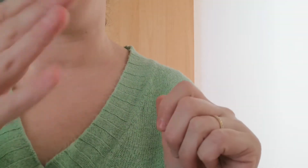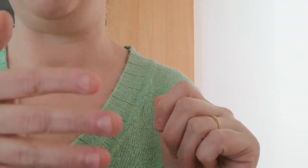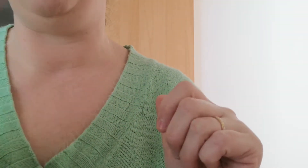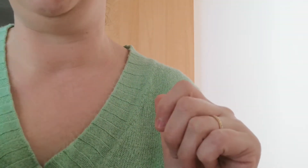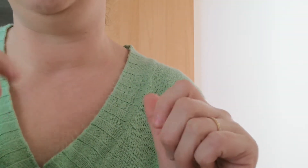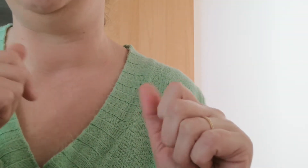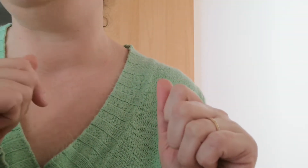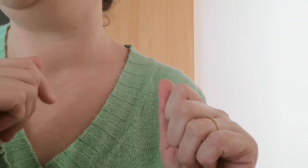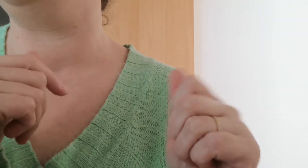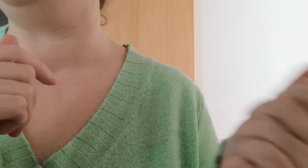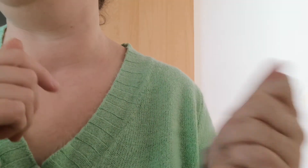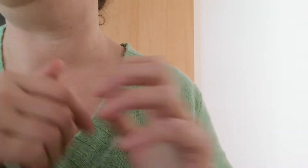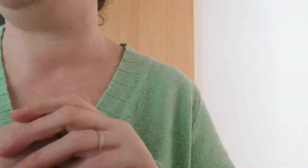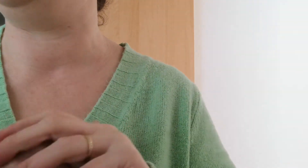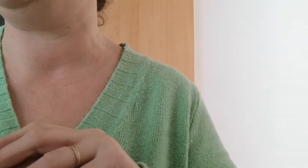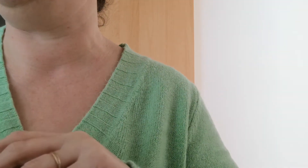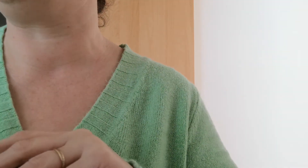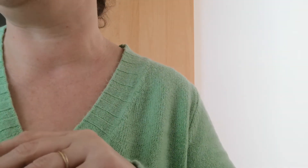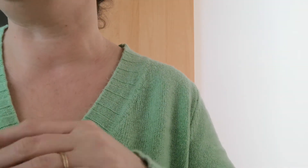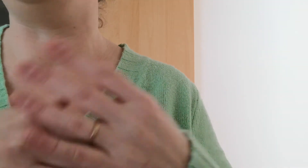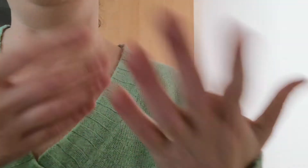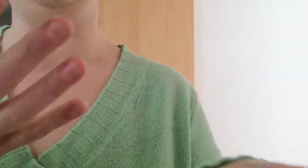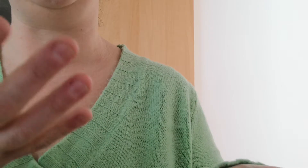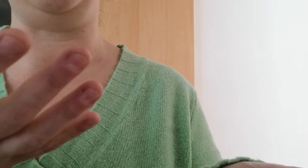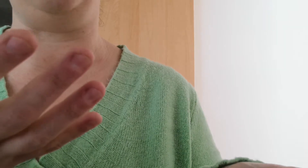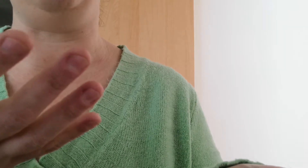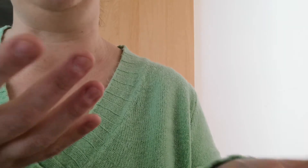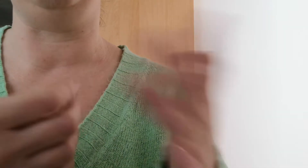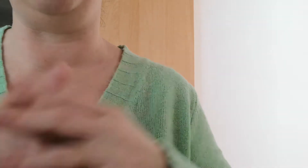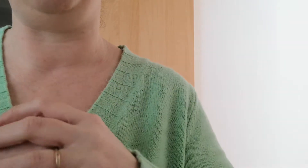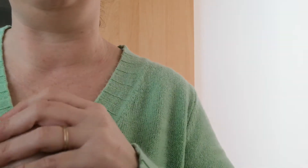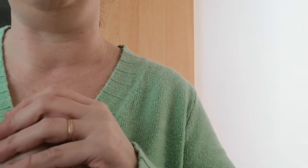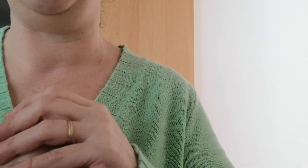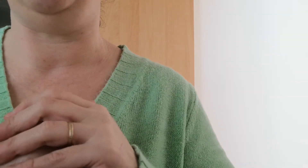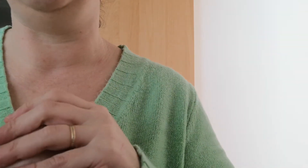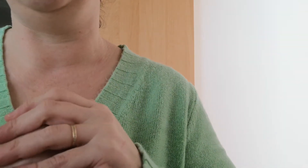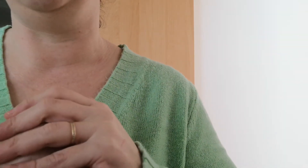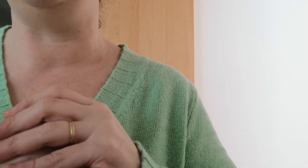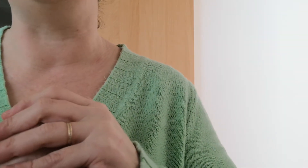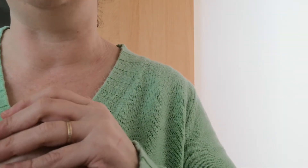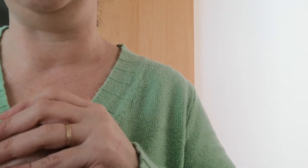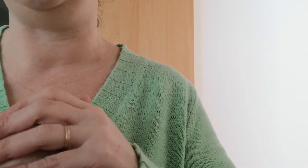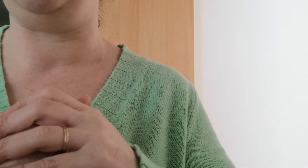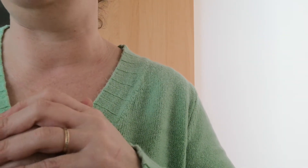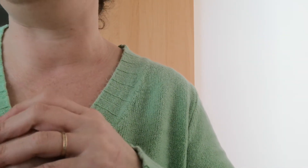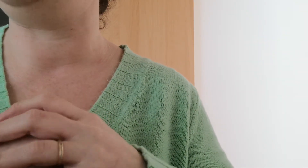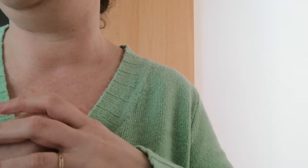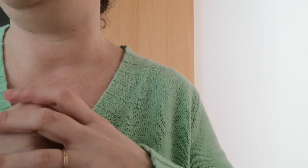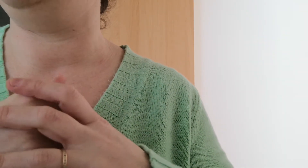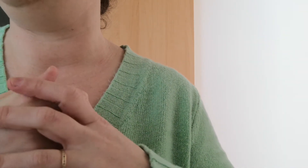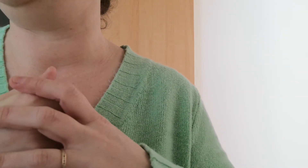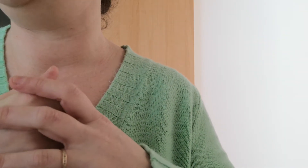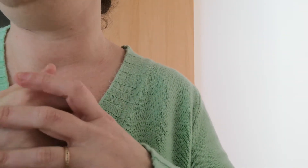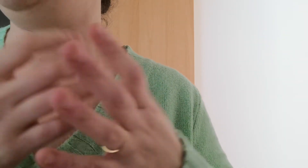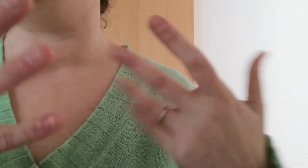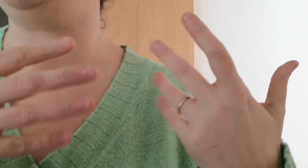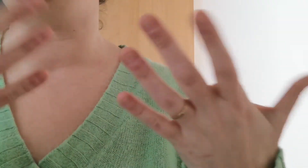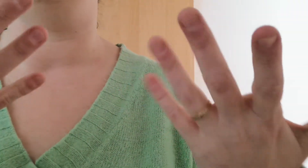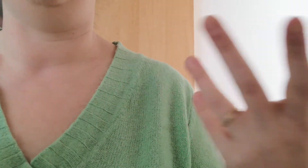un mâle par châterie et non deux malheureusement box extérieur aussi on a prévu d'en faire un une cour extérieure donc c'est pour protéger mais au moins il peut